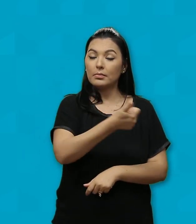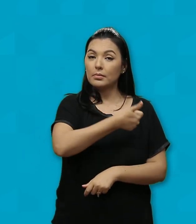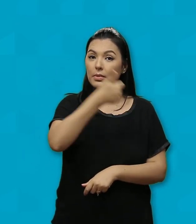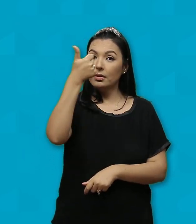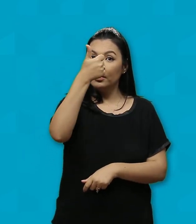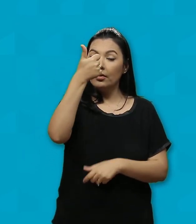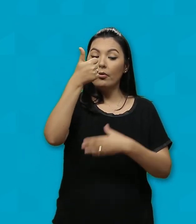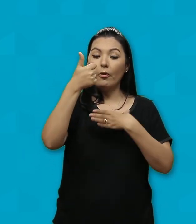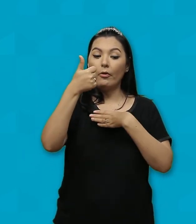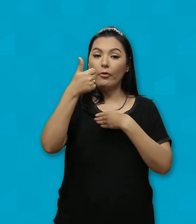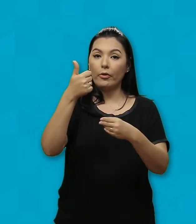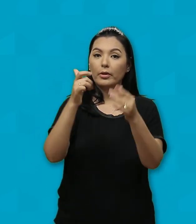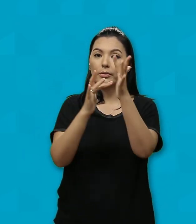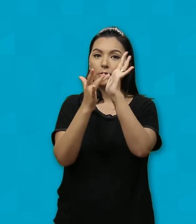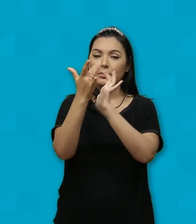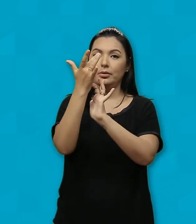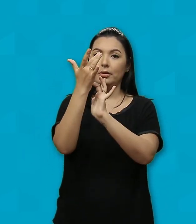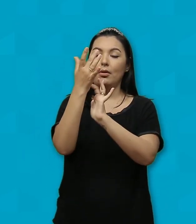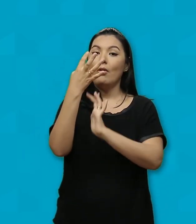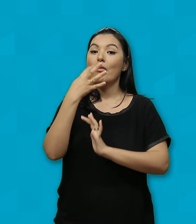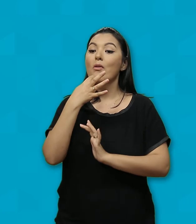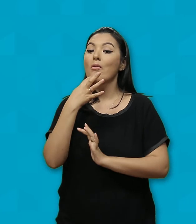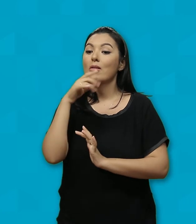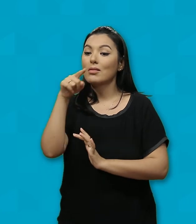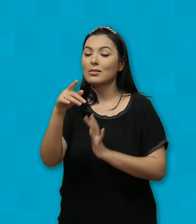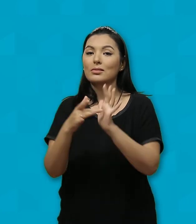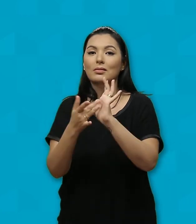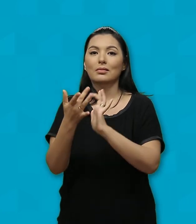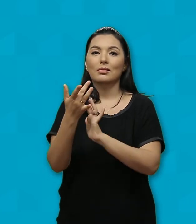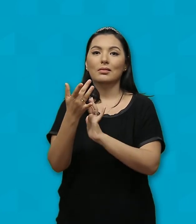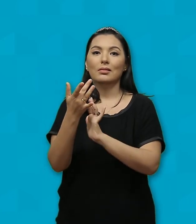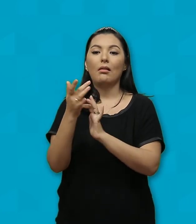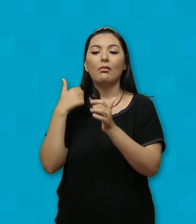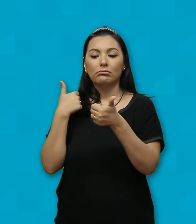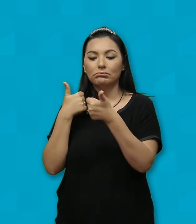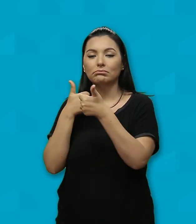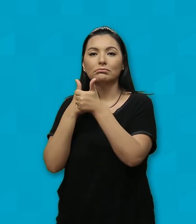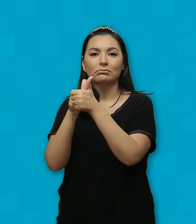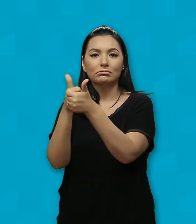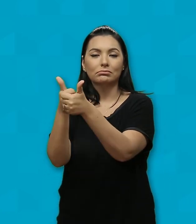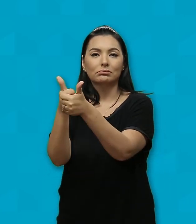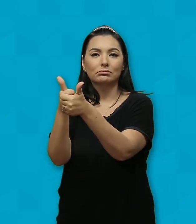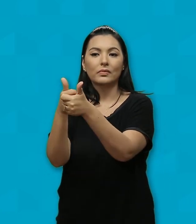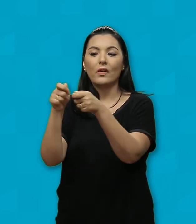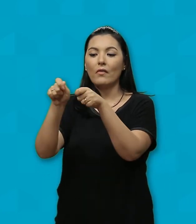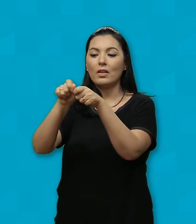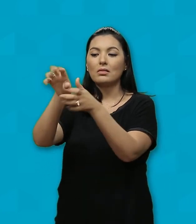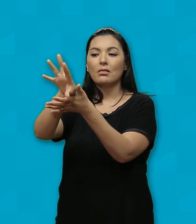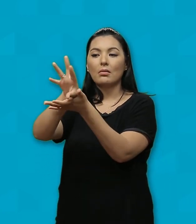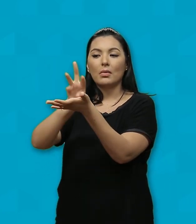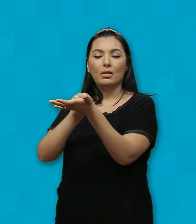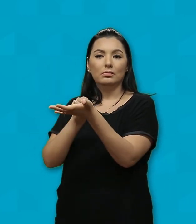enviou E conhecer o Filho significa segui-lo e fazer o que Ele fez Quem